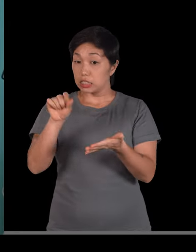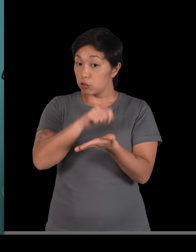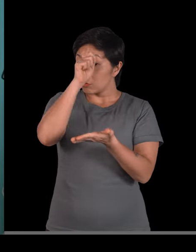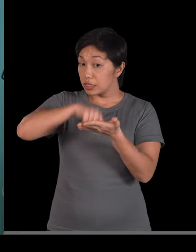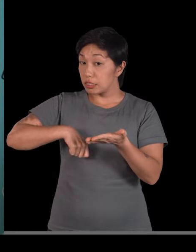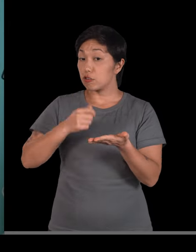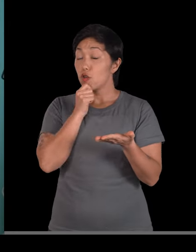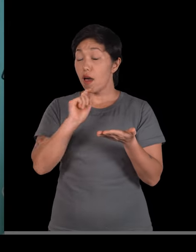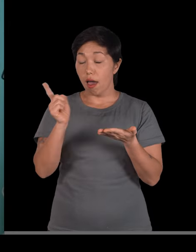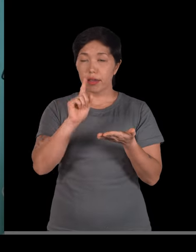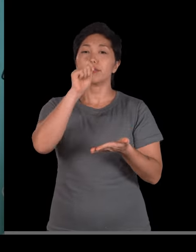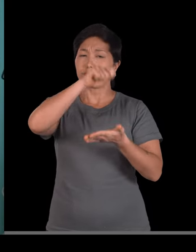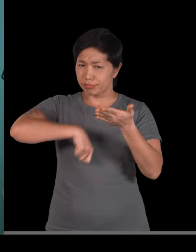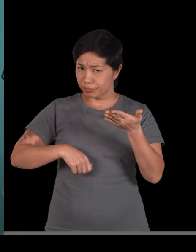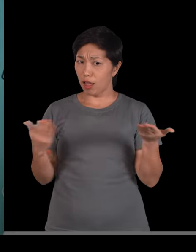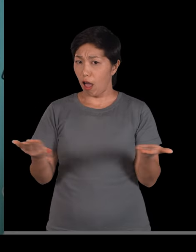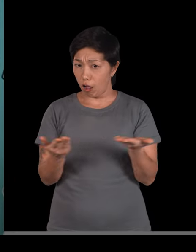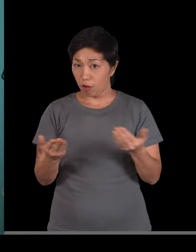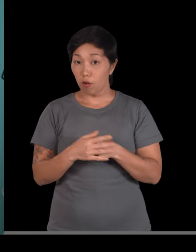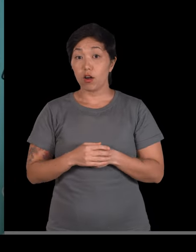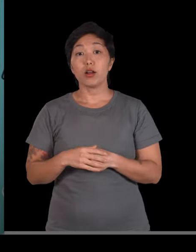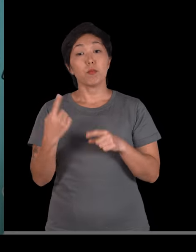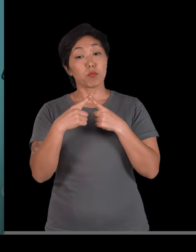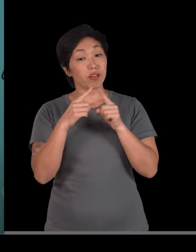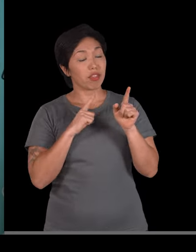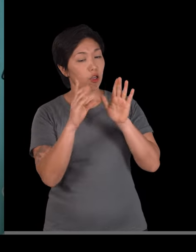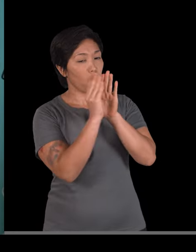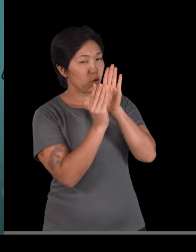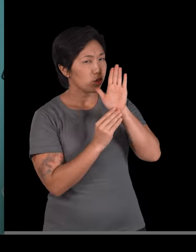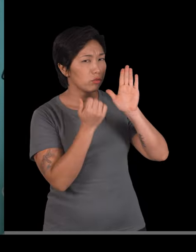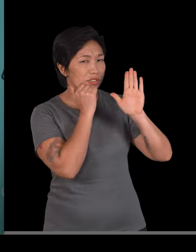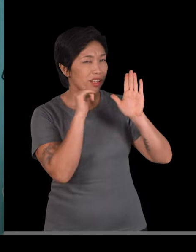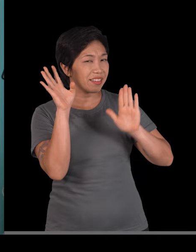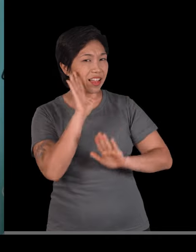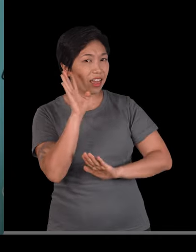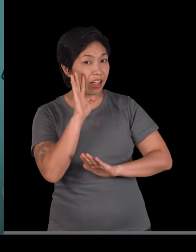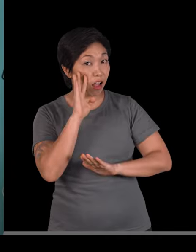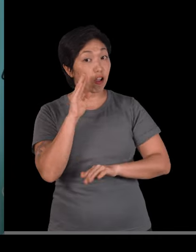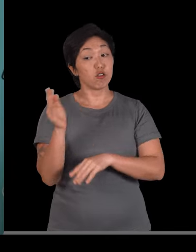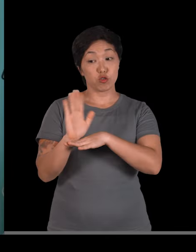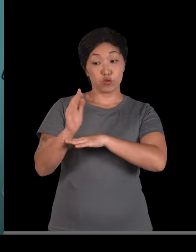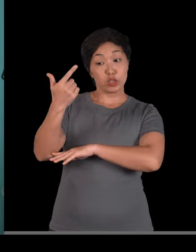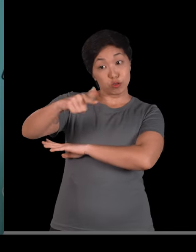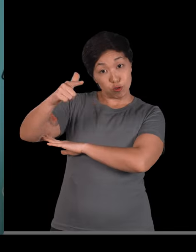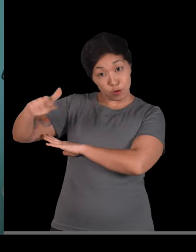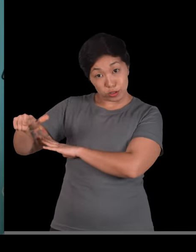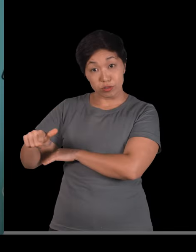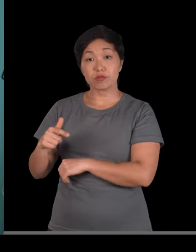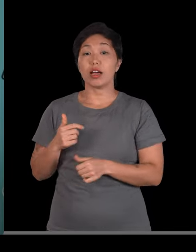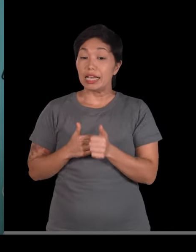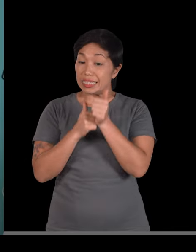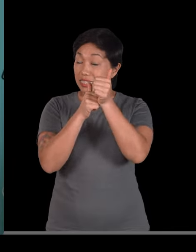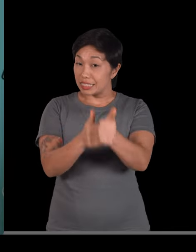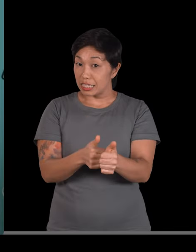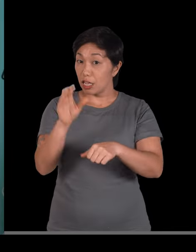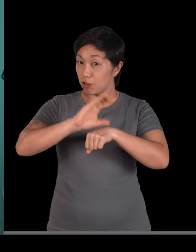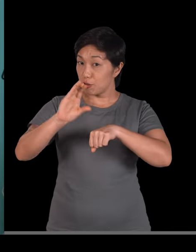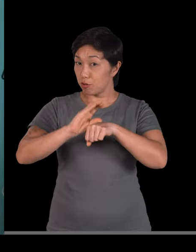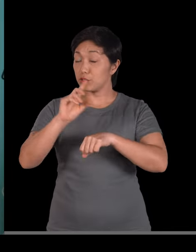inscrito. Se inscreve aqui no canal. Pra muito conteúdo de ciência bacana. E a playlist continua. Segue aí no curso. Próxima aula.